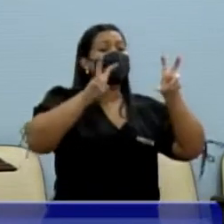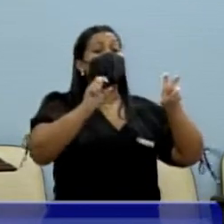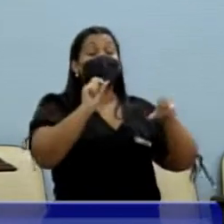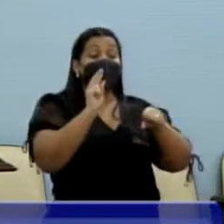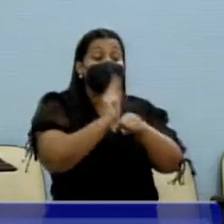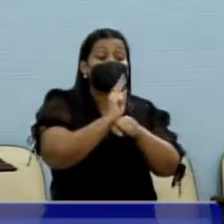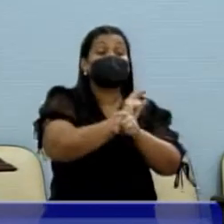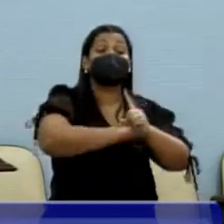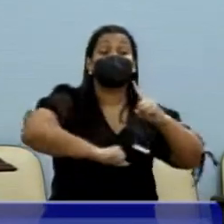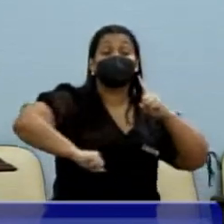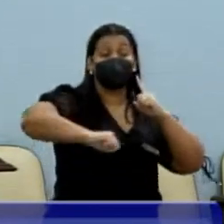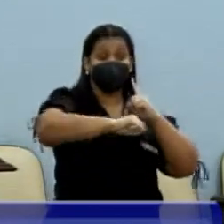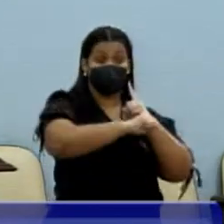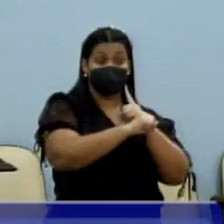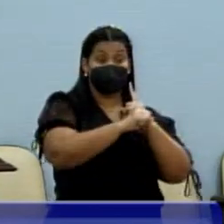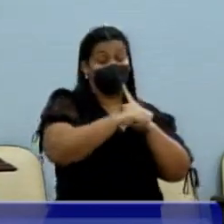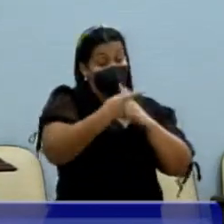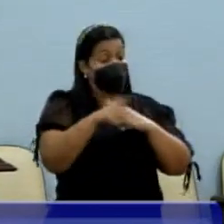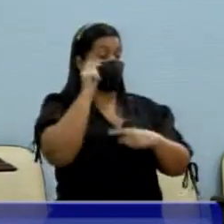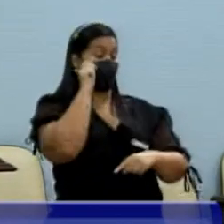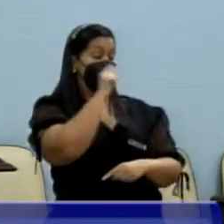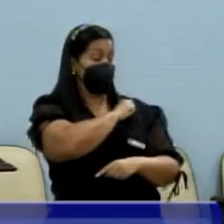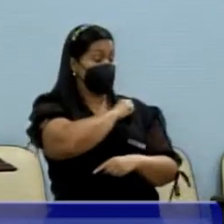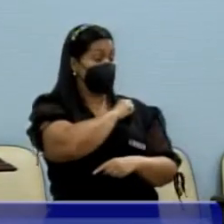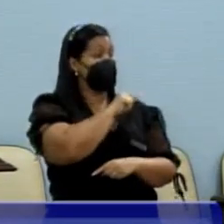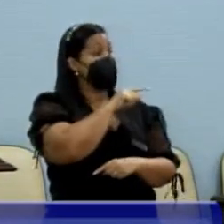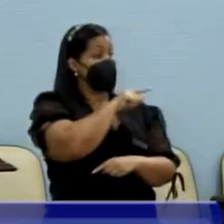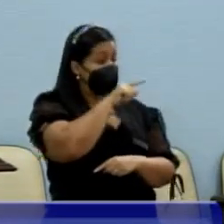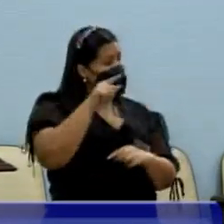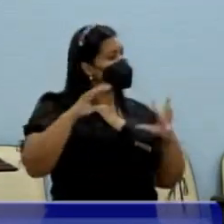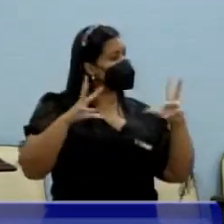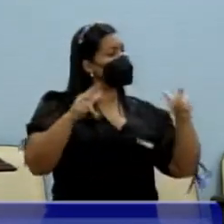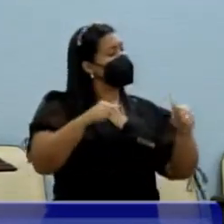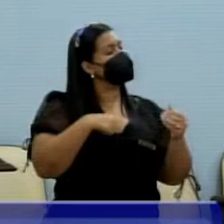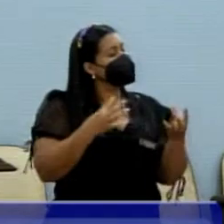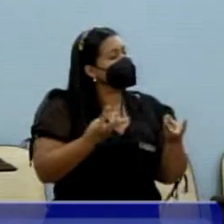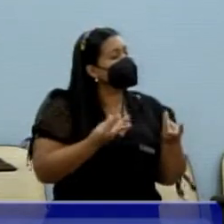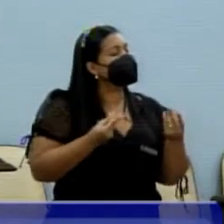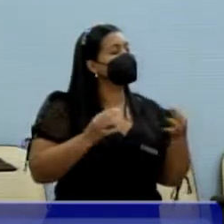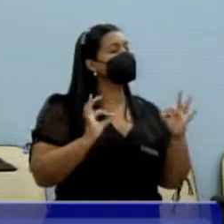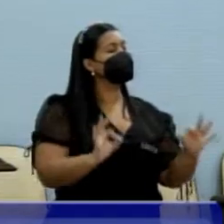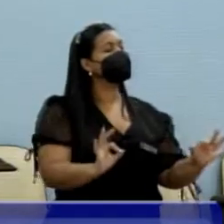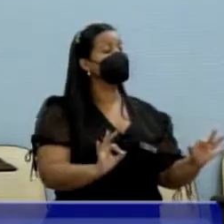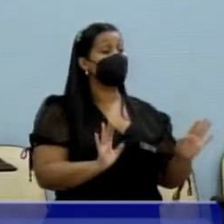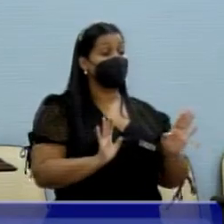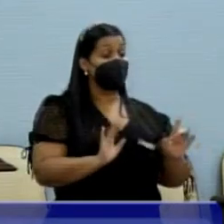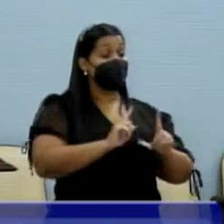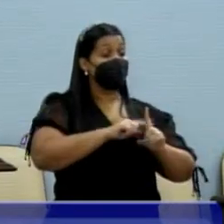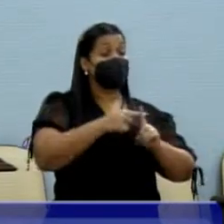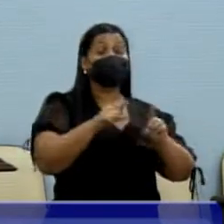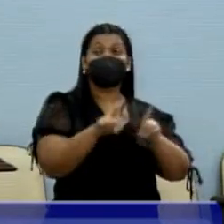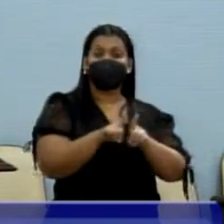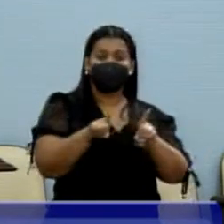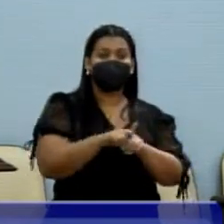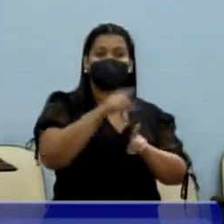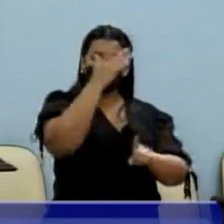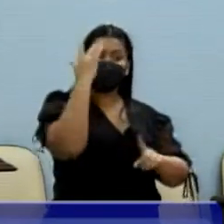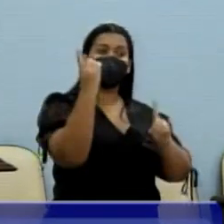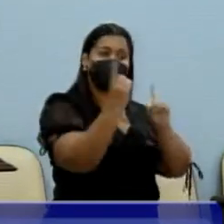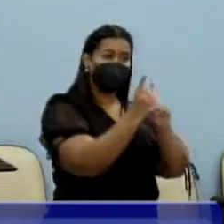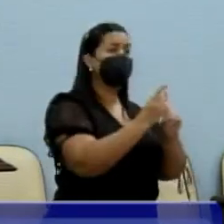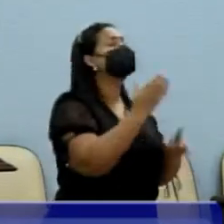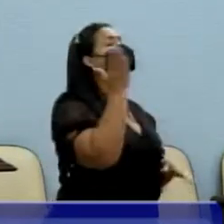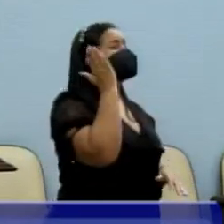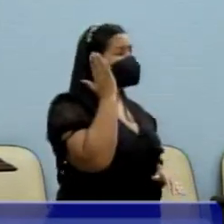proteção social no nosso município. Vocês todos são sensíveis o suficiente e mais, e recebem as pessoas aqui e